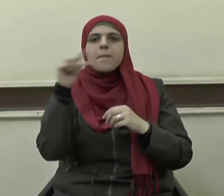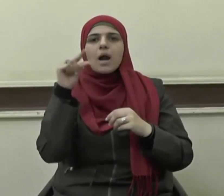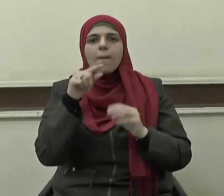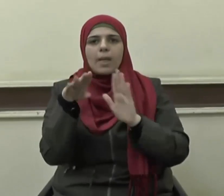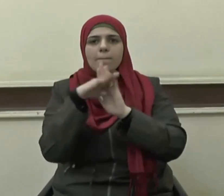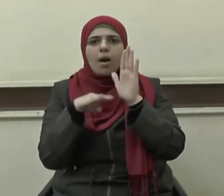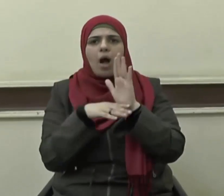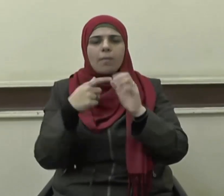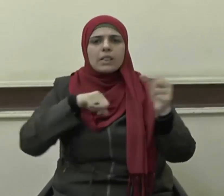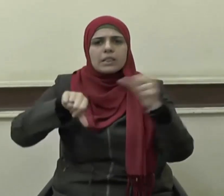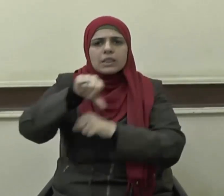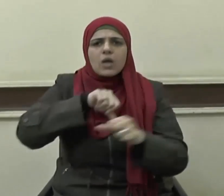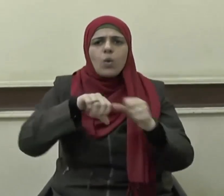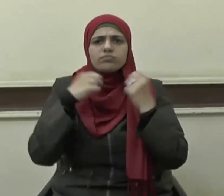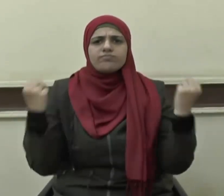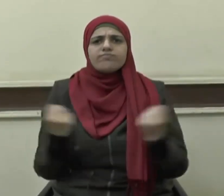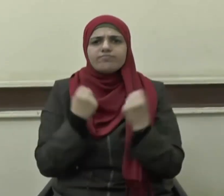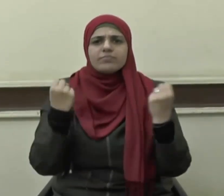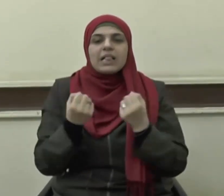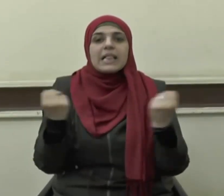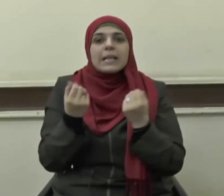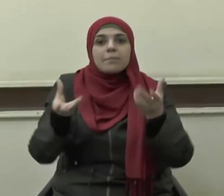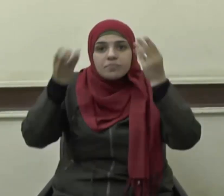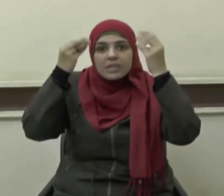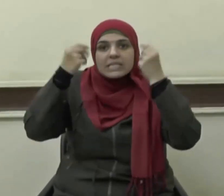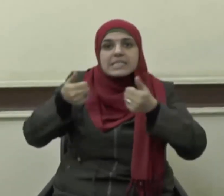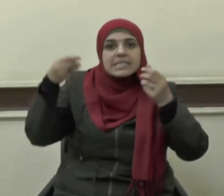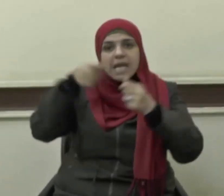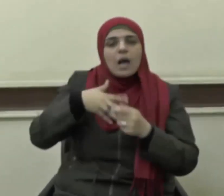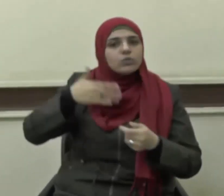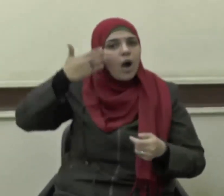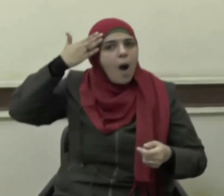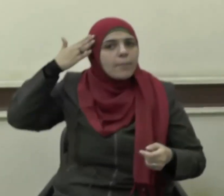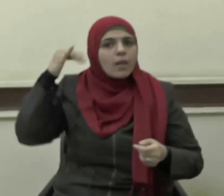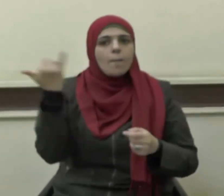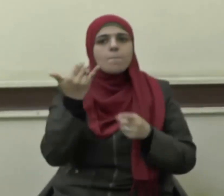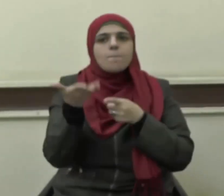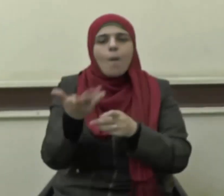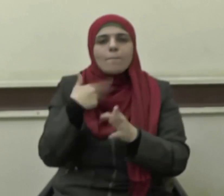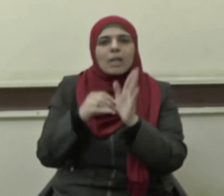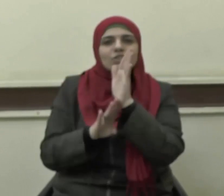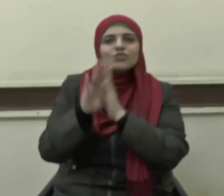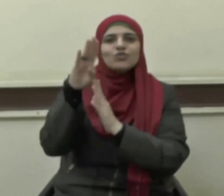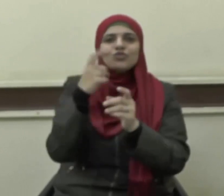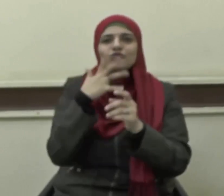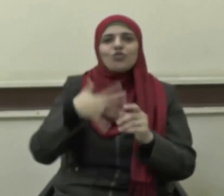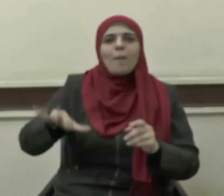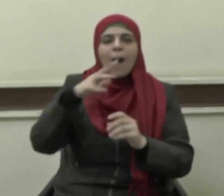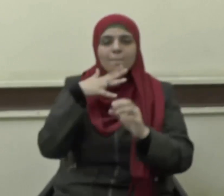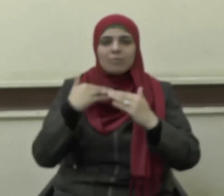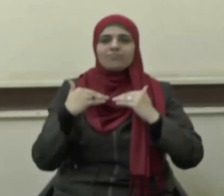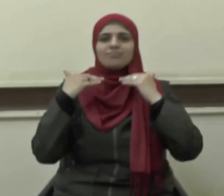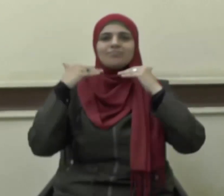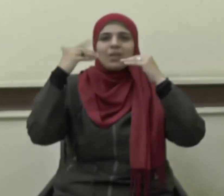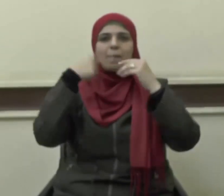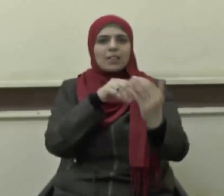والدورات التدريبية والخبرات اللازمة التي تؤهلهم لمواجهة